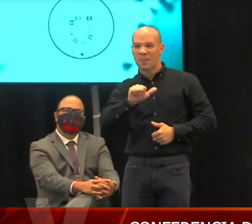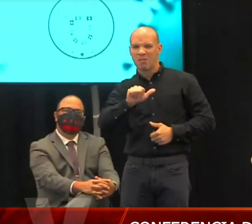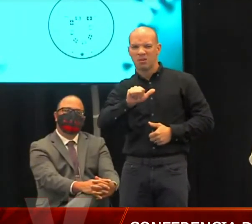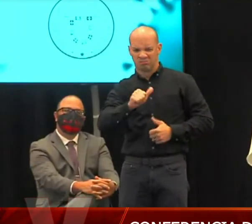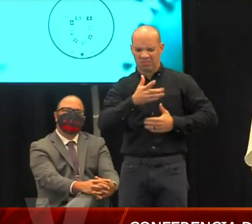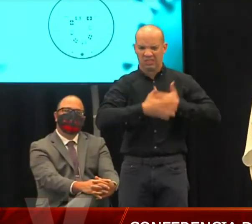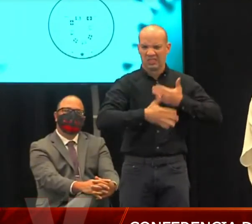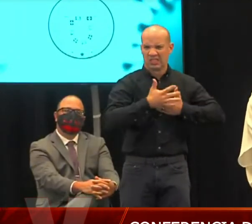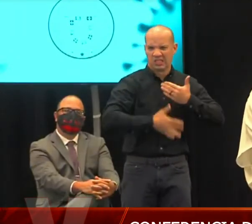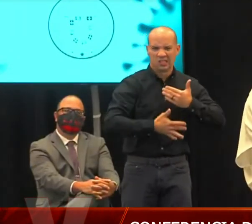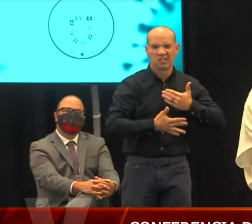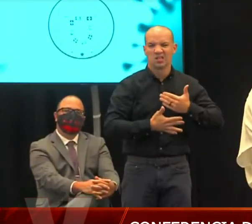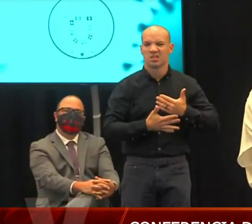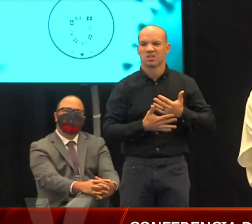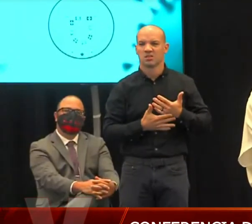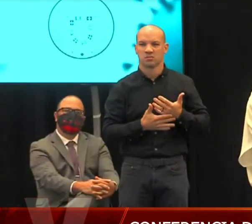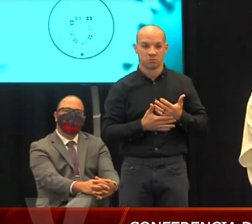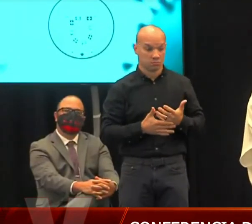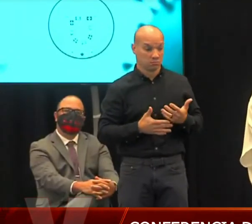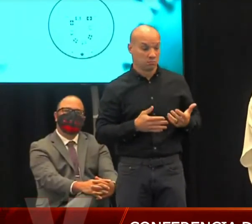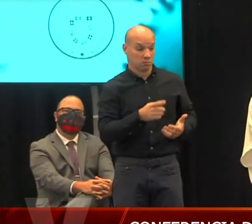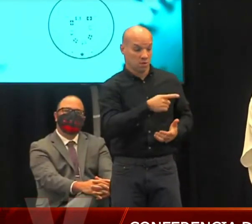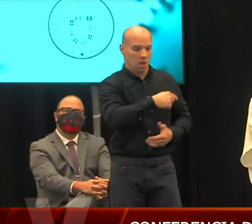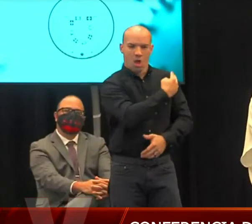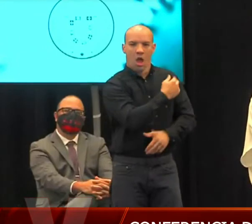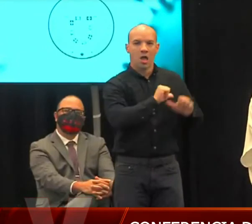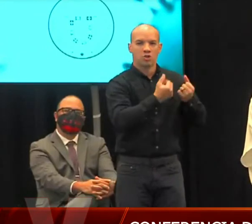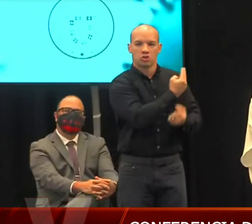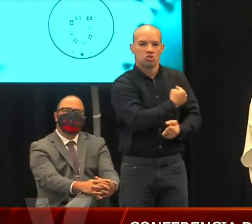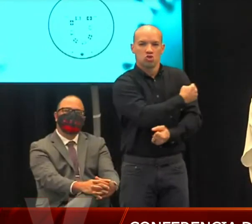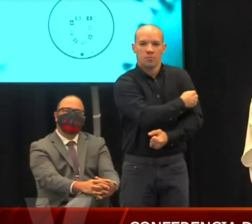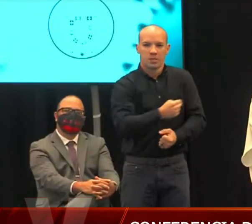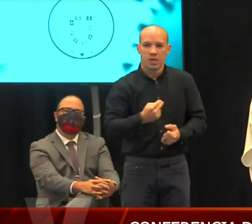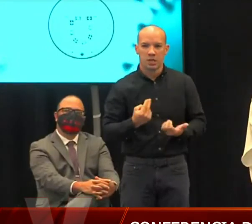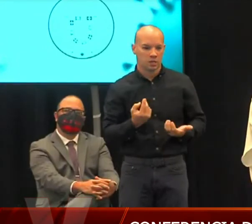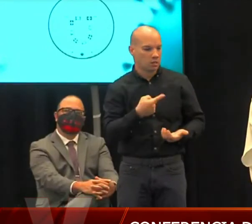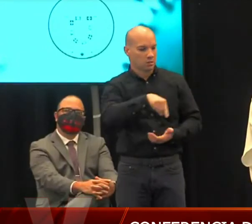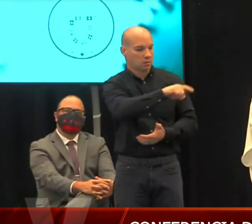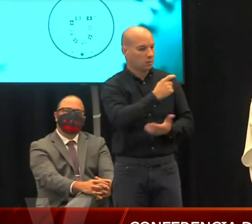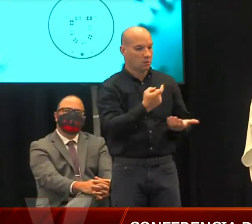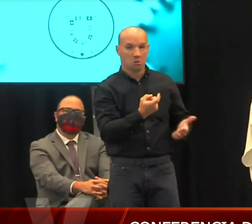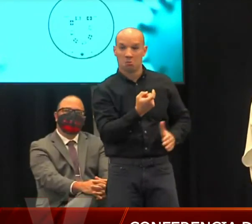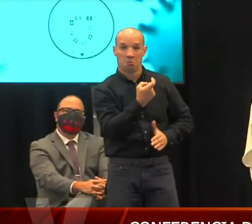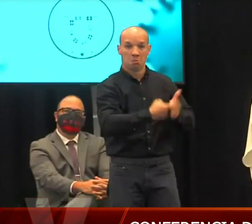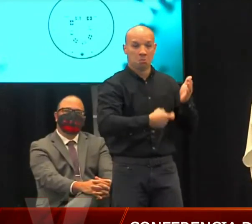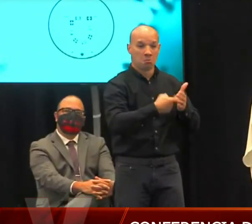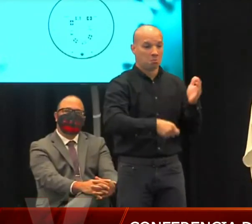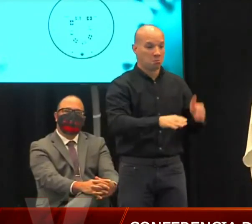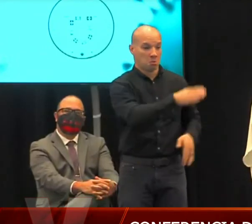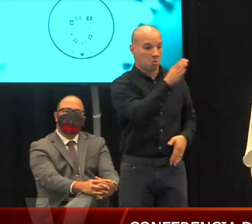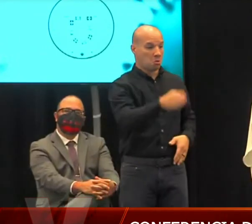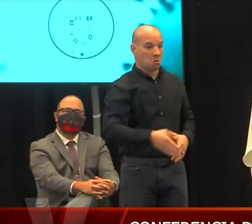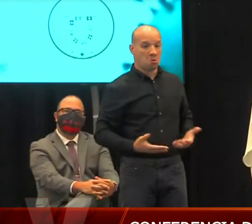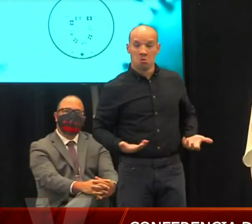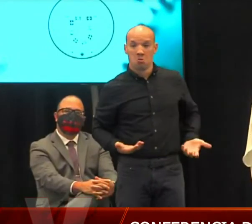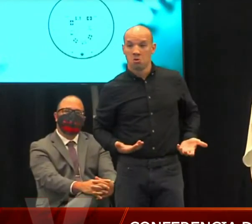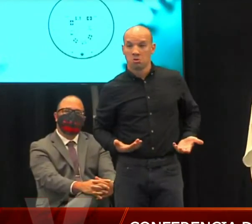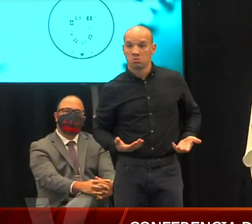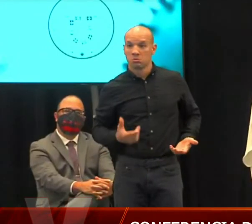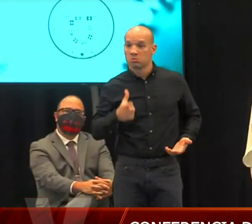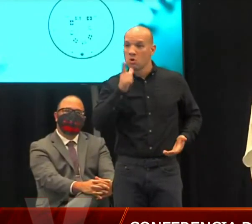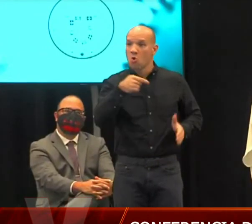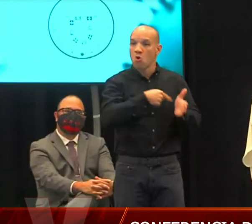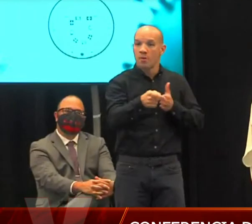un reclamo que no está recibiendo el costo nunca le cobraron el plasma eso es gratuito lo paga el gobierno